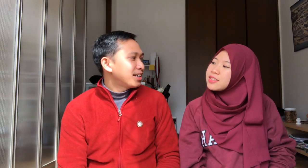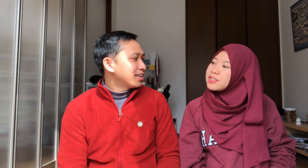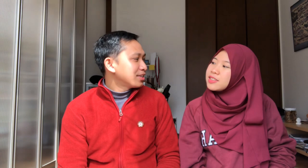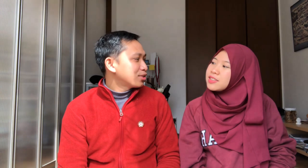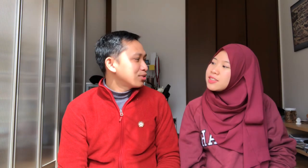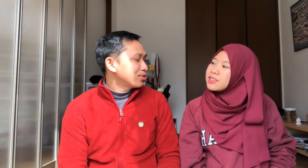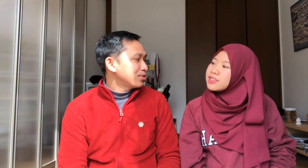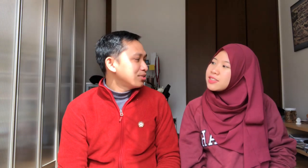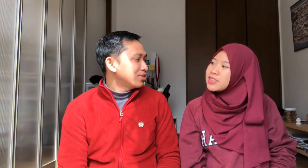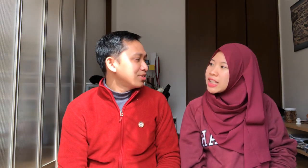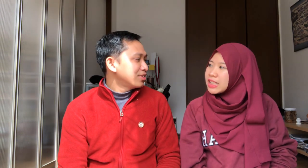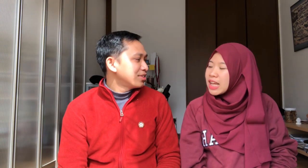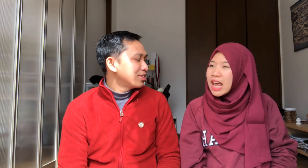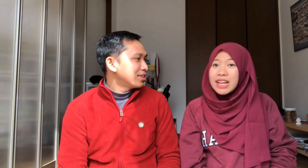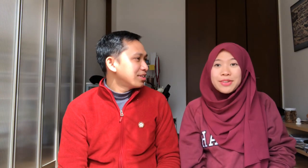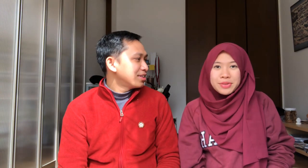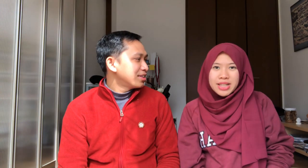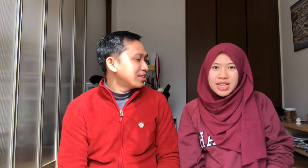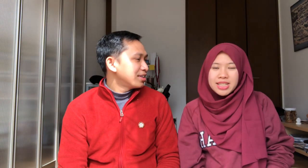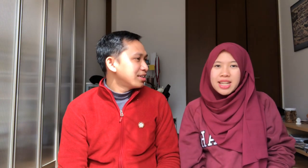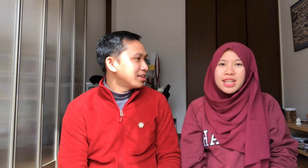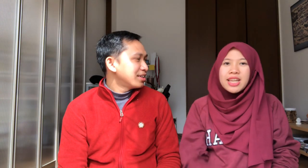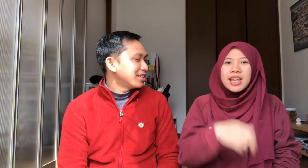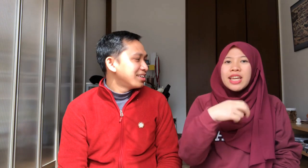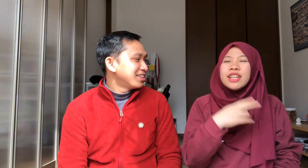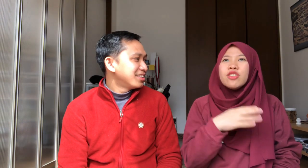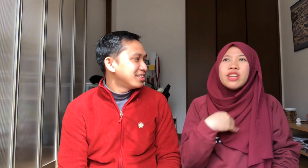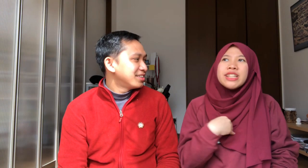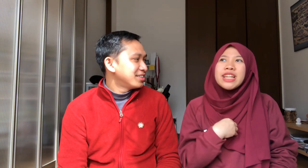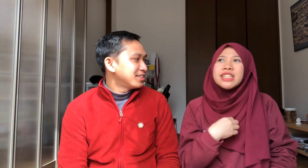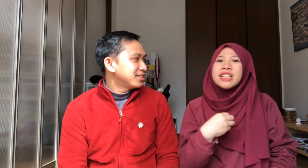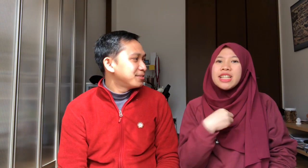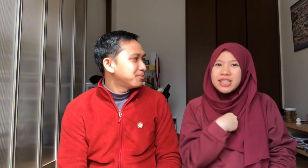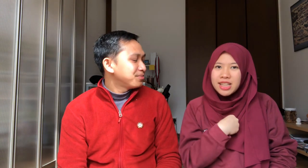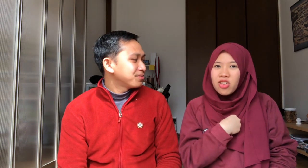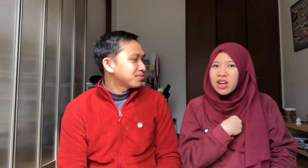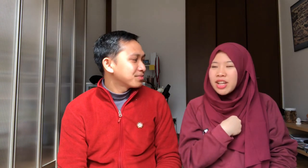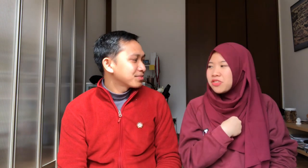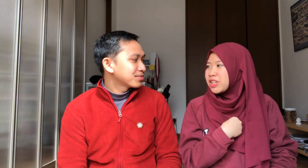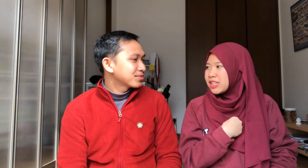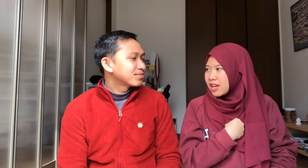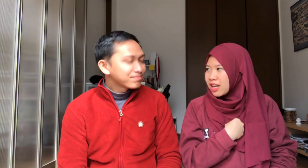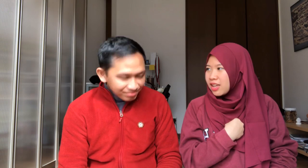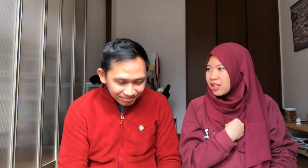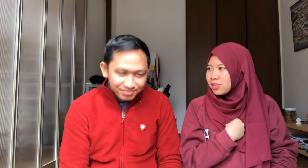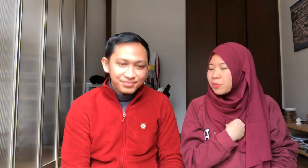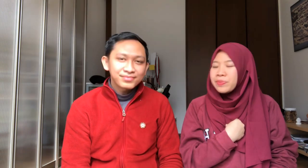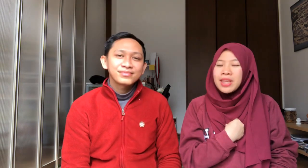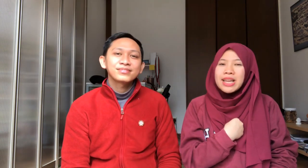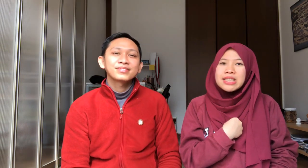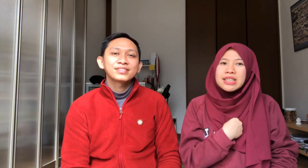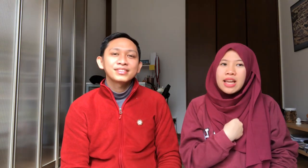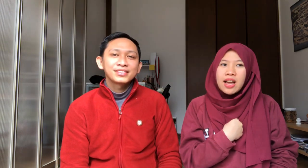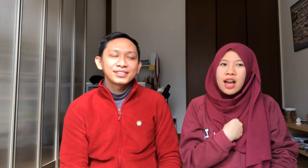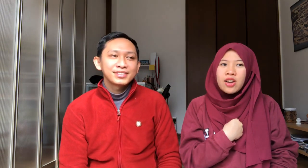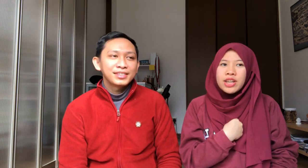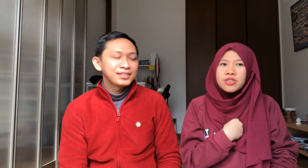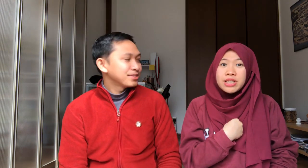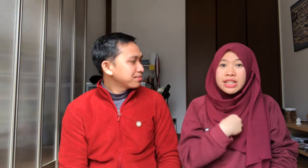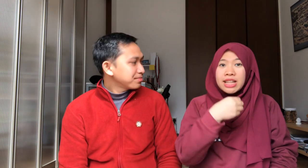Itu Kita dari Indonesia Jadi Indonesia Jindes Kita orang Indonesia Hmm Nah, Indonesia